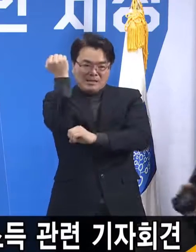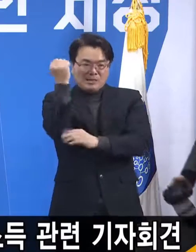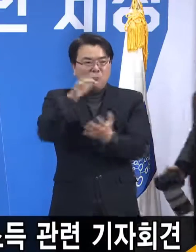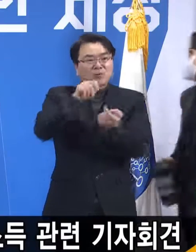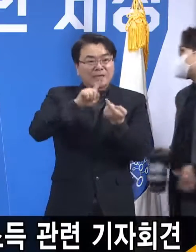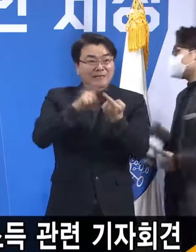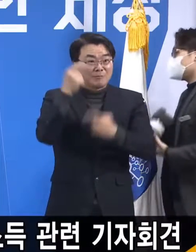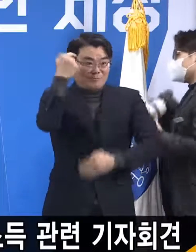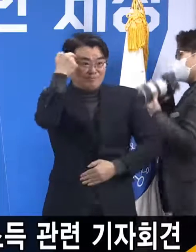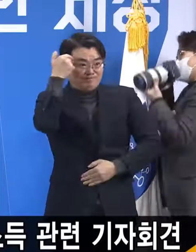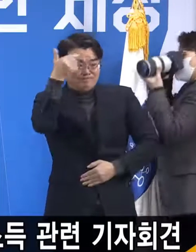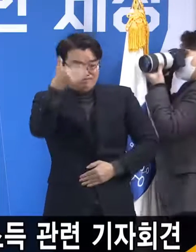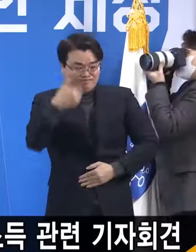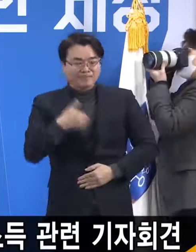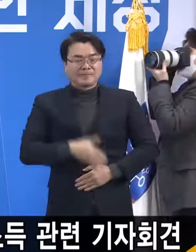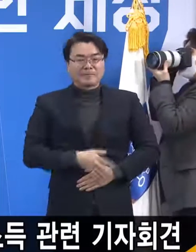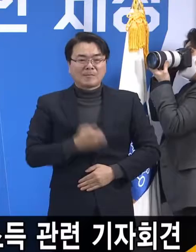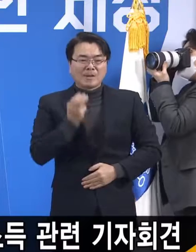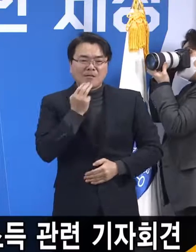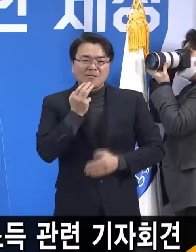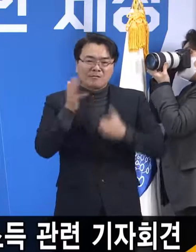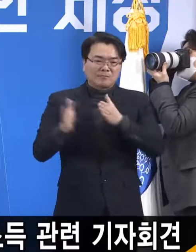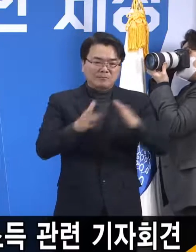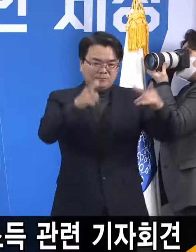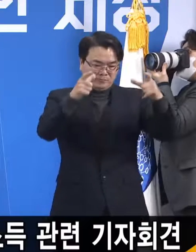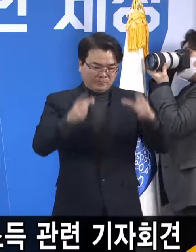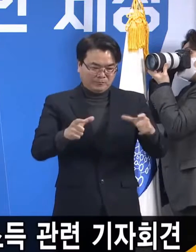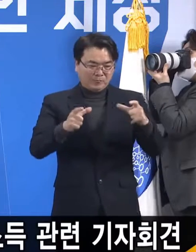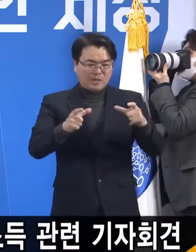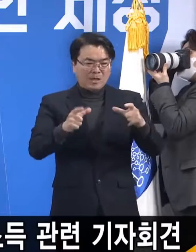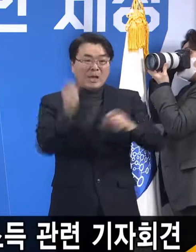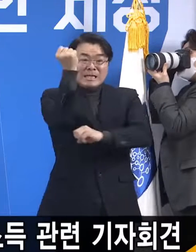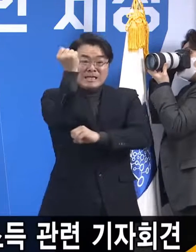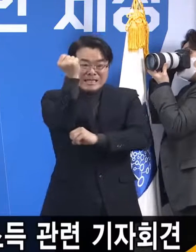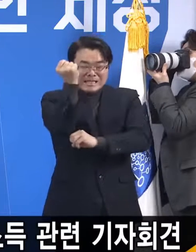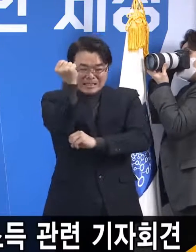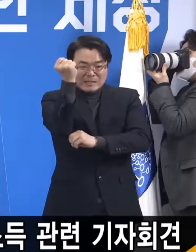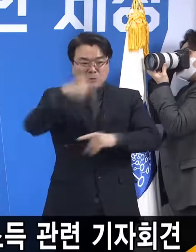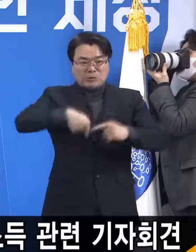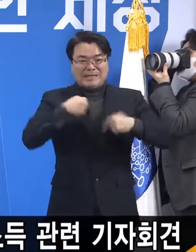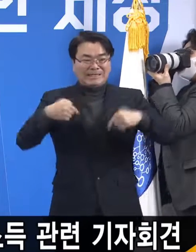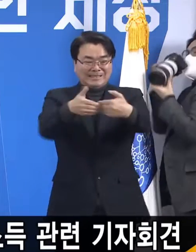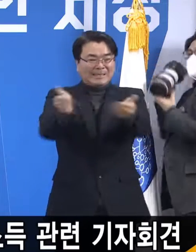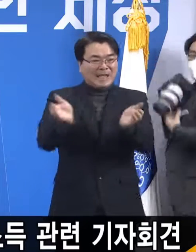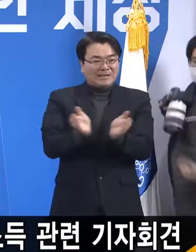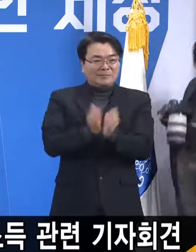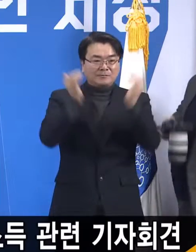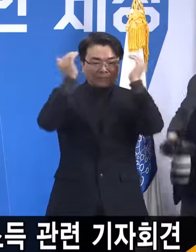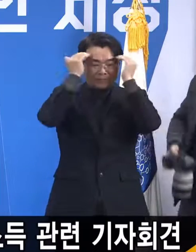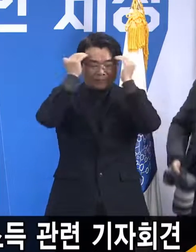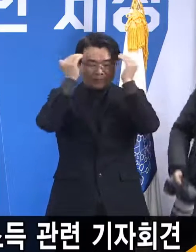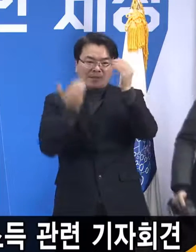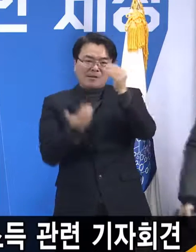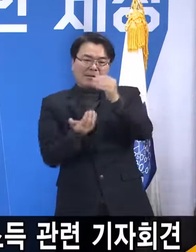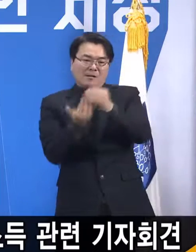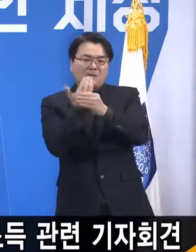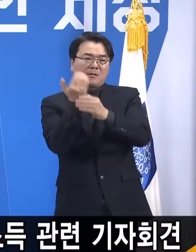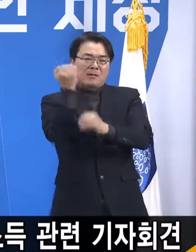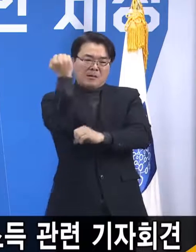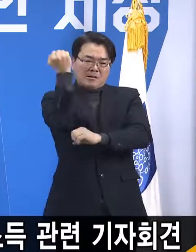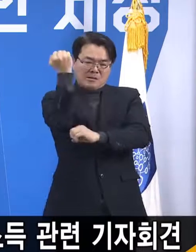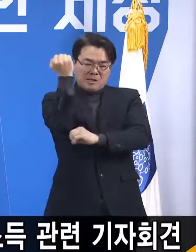현재 제가 알기로는 도내 기초단체 중에서 재난기본소득 방식으로